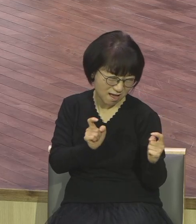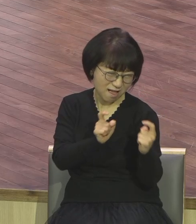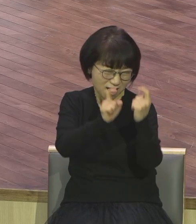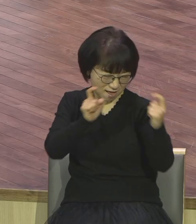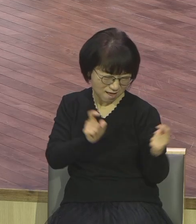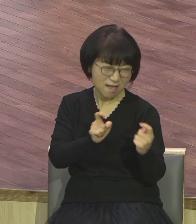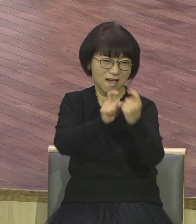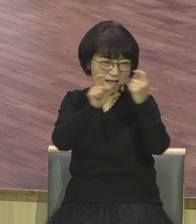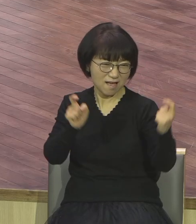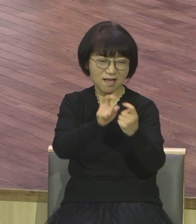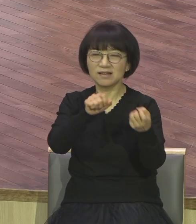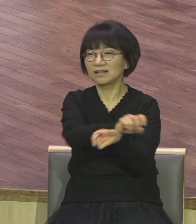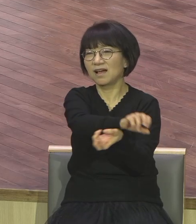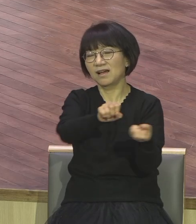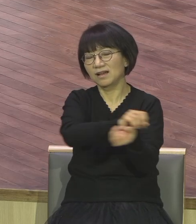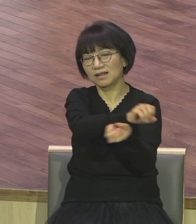무섭지요 영적 흐름